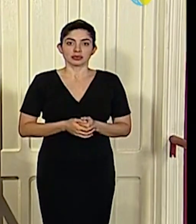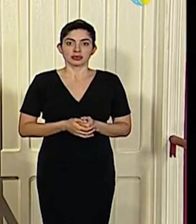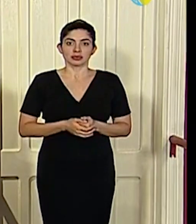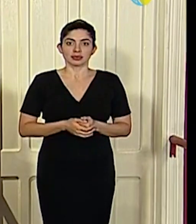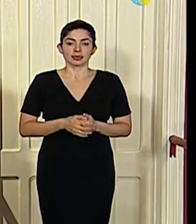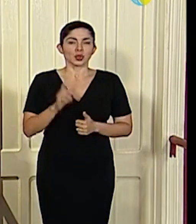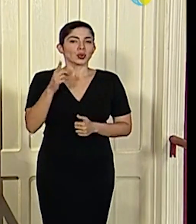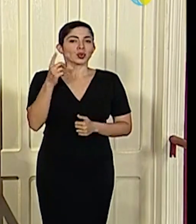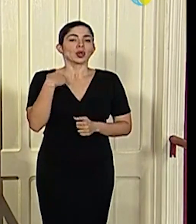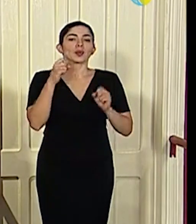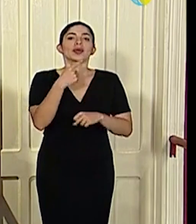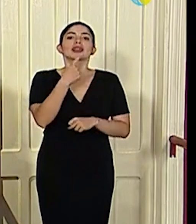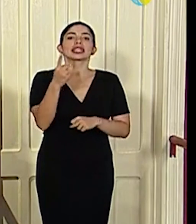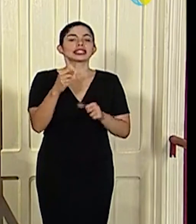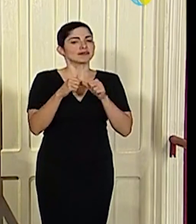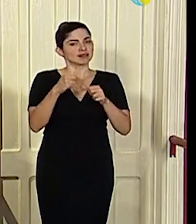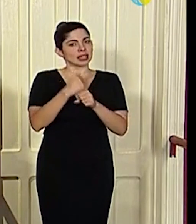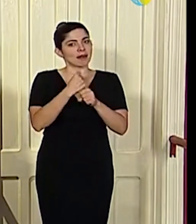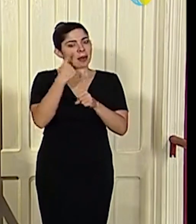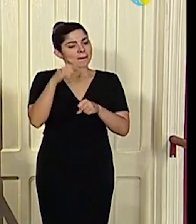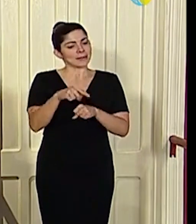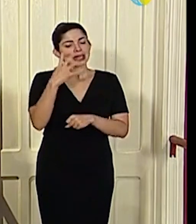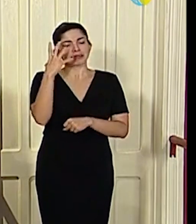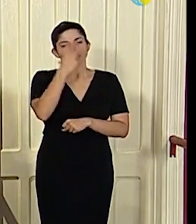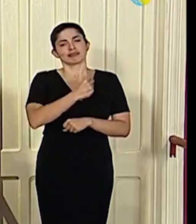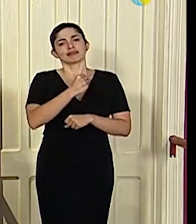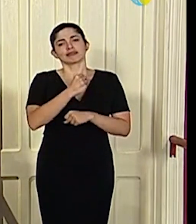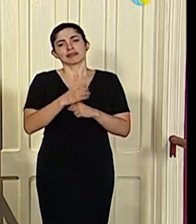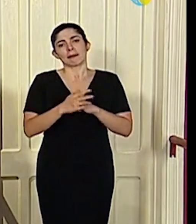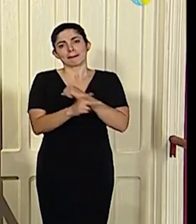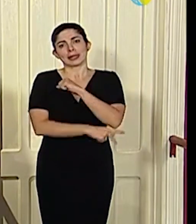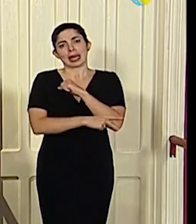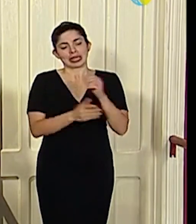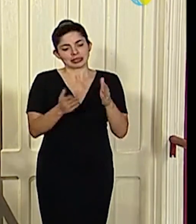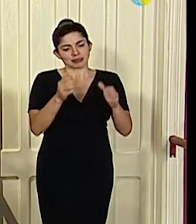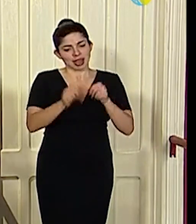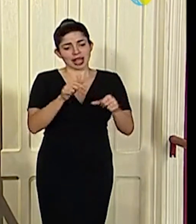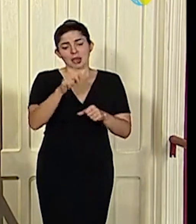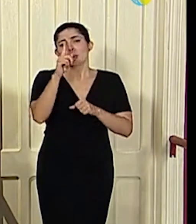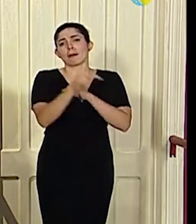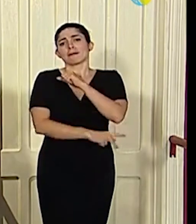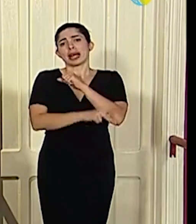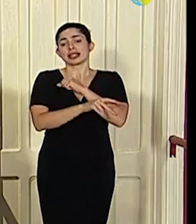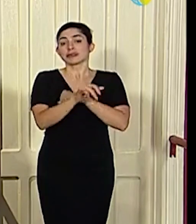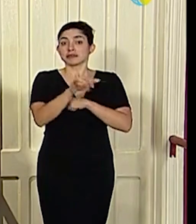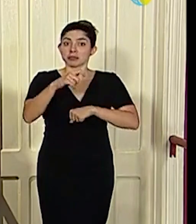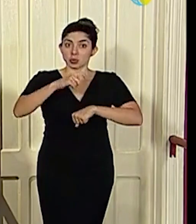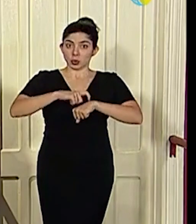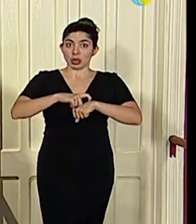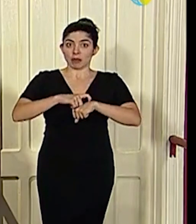Y lo único que les digo es, seguiremos trabajando para sacar este maravilloso país adelante. Un país que al mismo tiempo